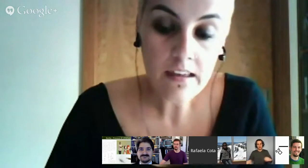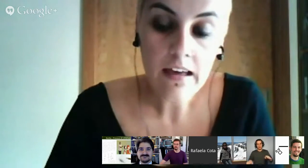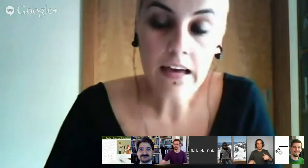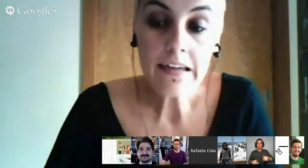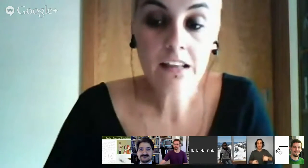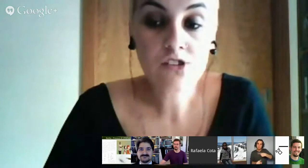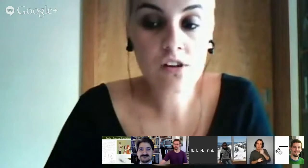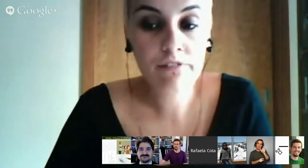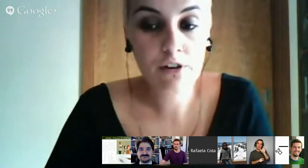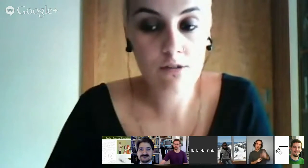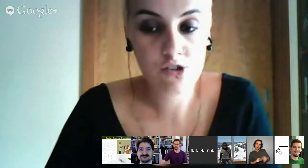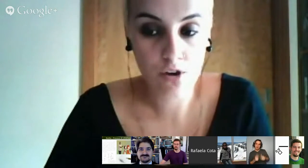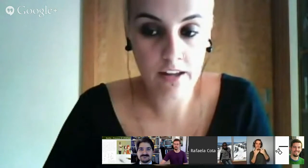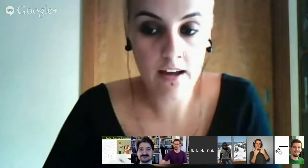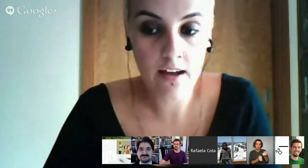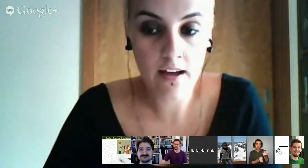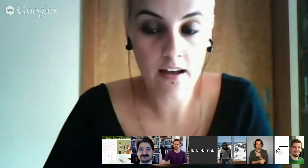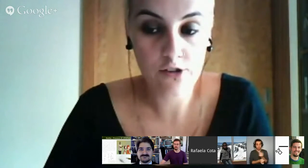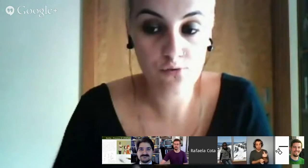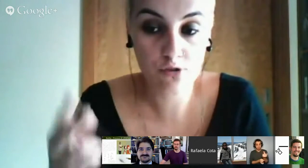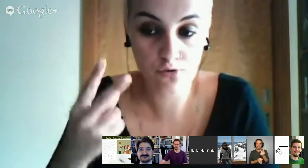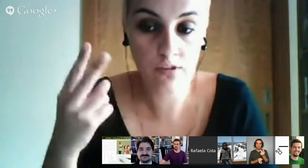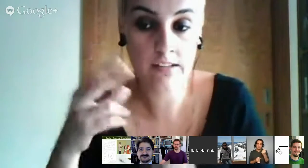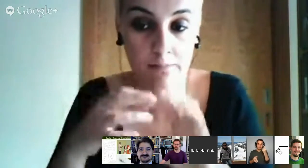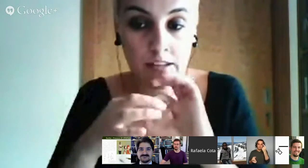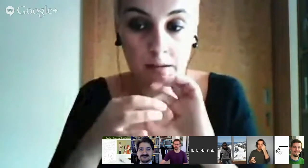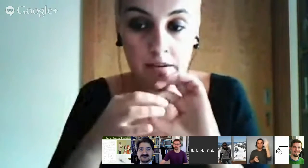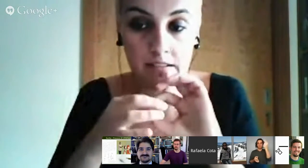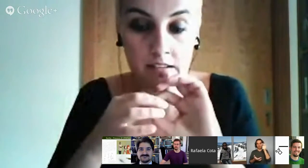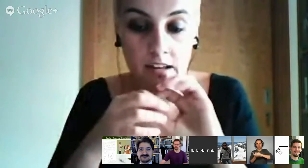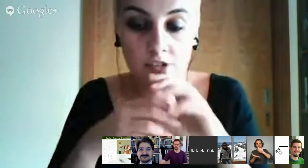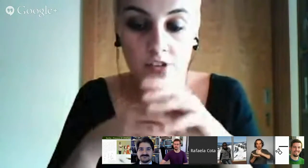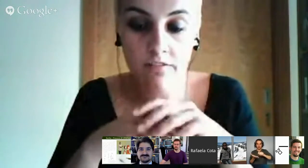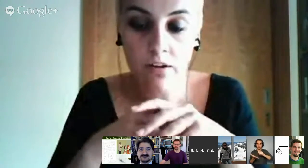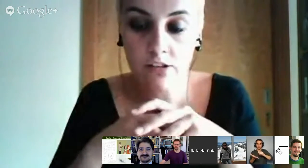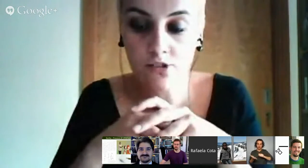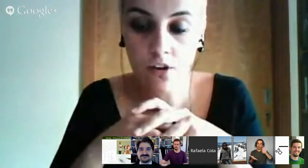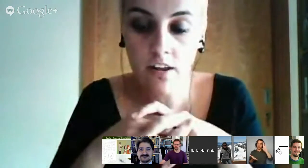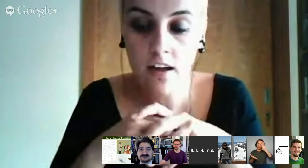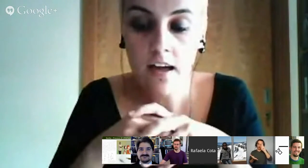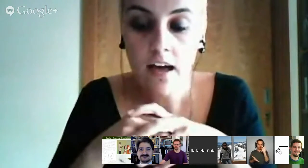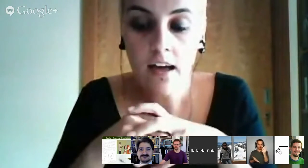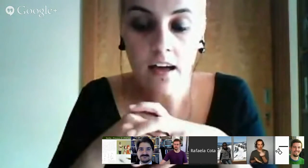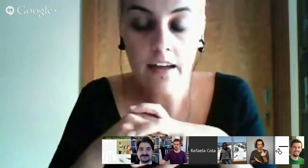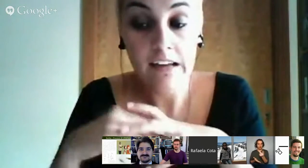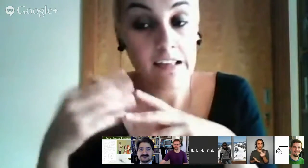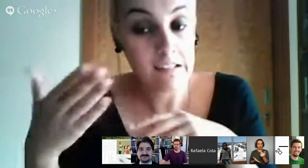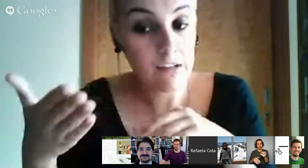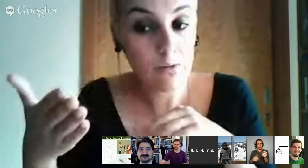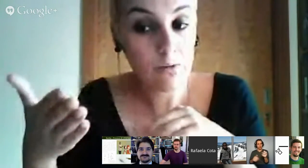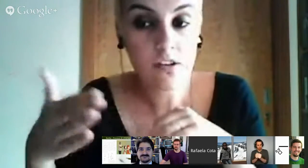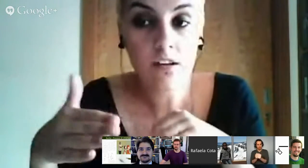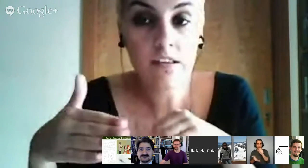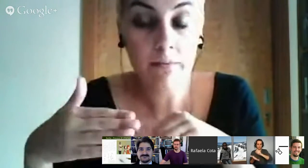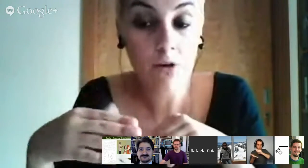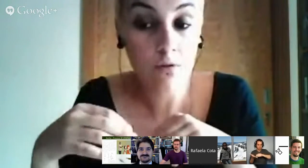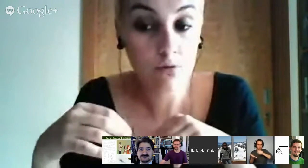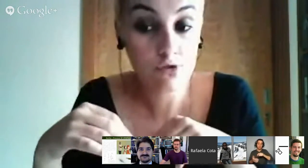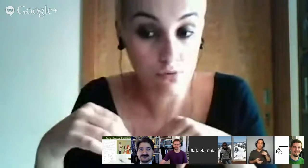E elas escreveram uma história às duas juntas, portanto, em parceria, escreveram essa história e essa linguista trabalha com alguns